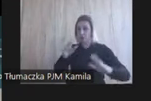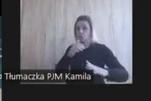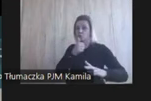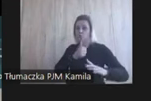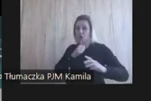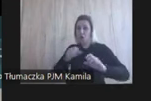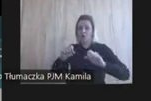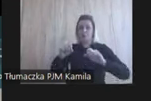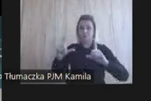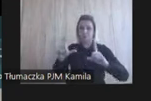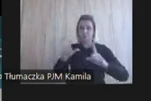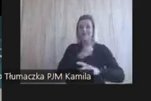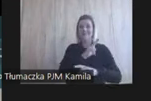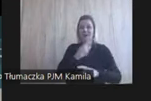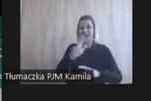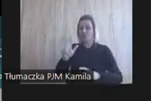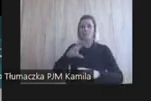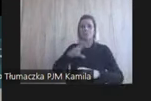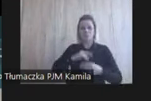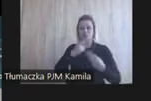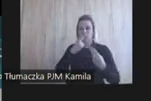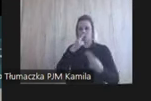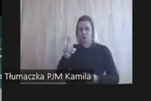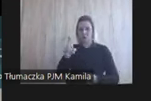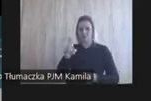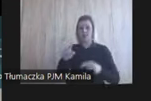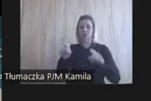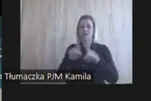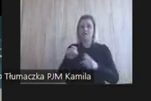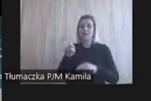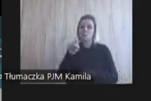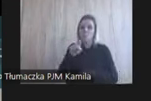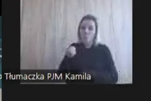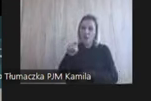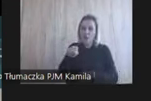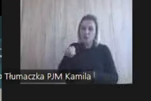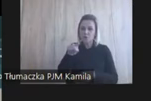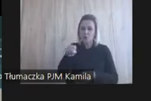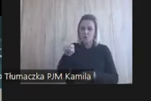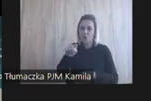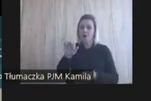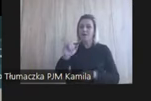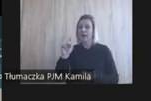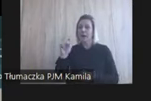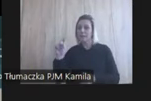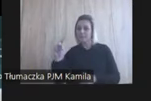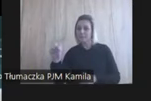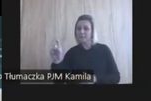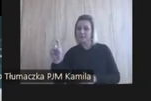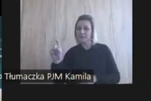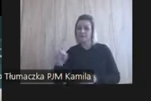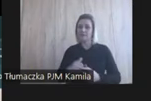każdy przedmiot można zobaczyć. Tu jest też to kółeczko takie po prawej stronie. Jak na nie klikniecie,